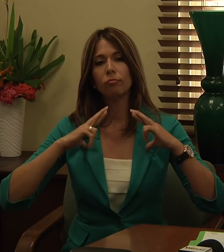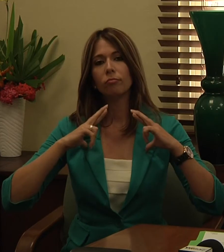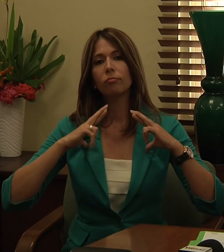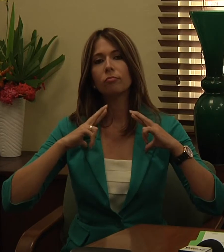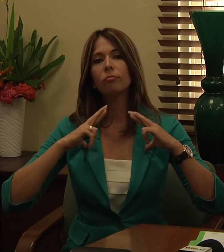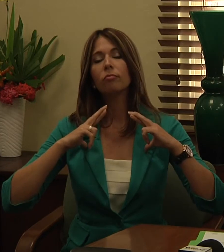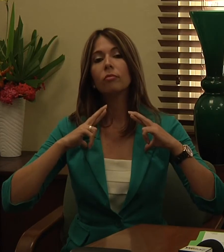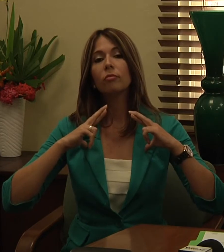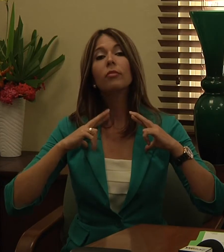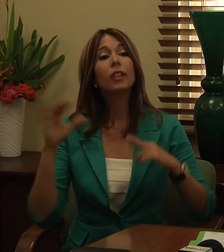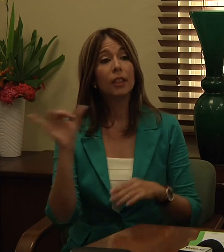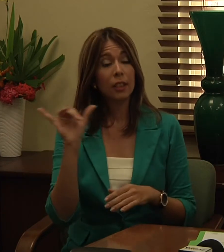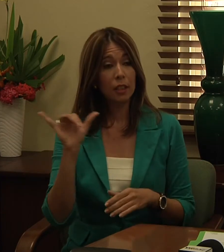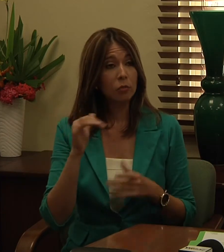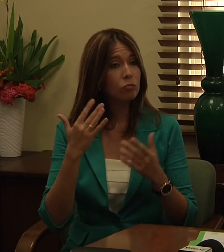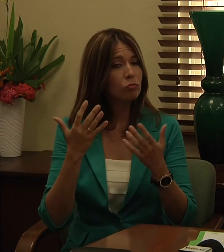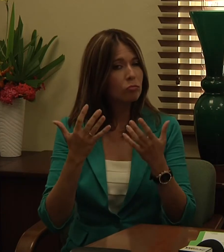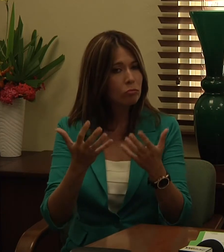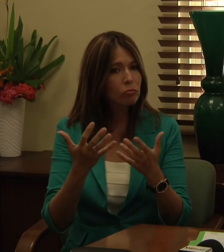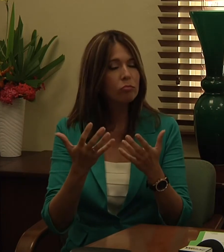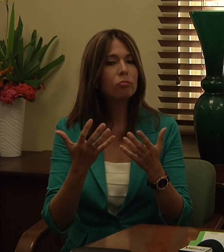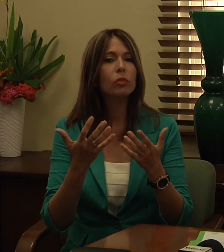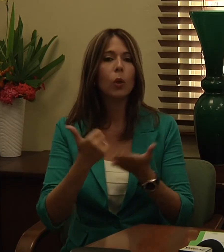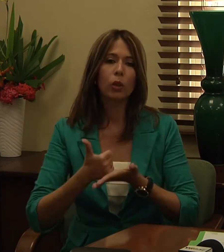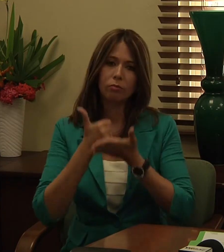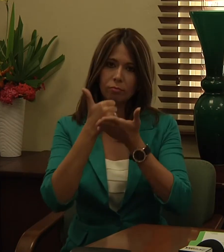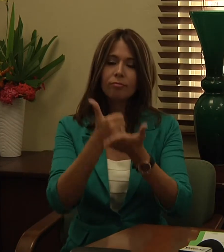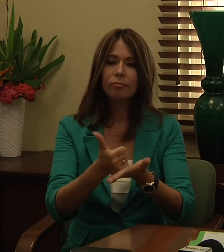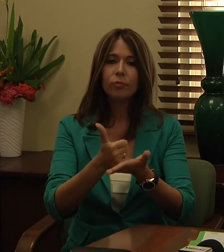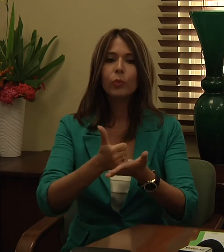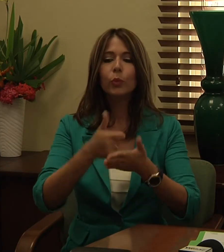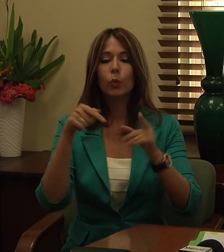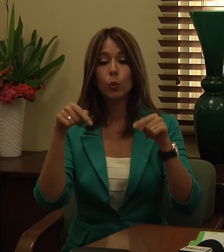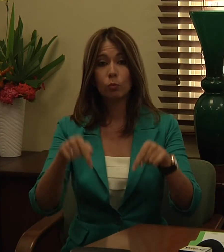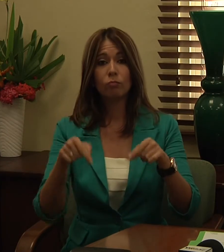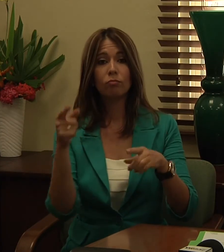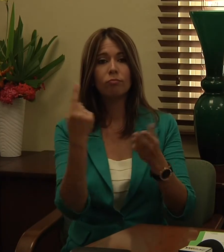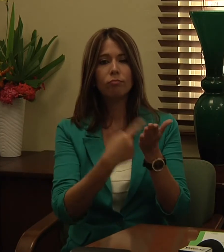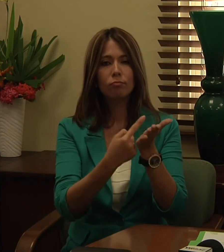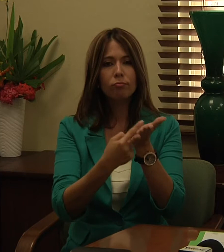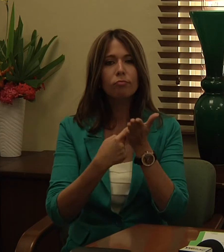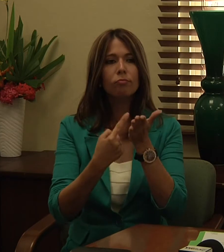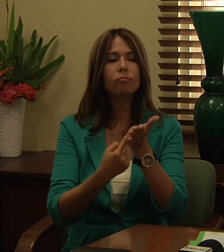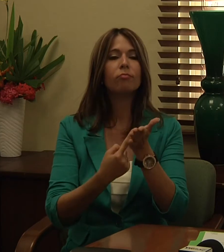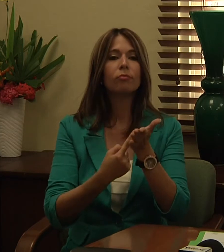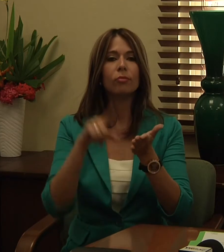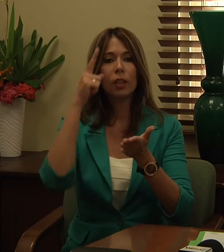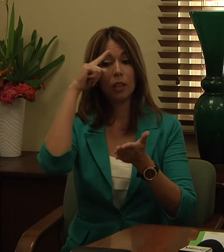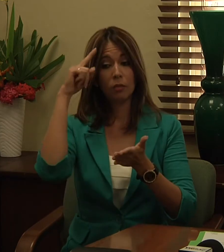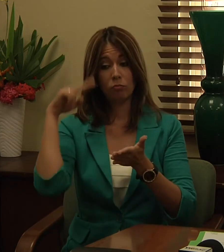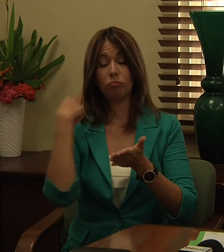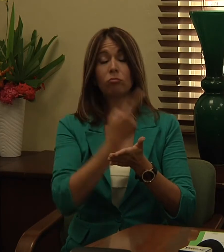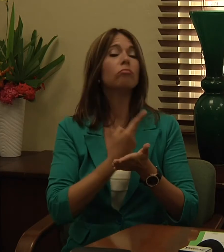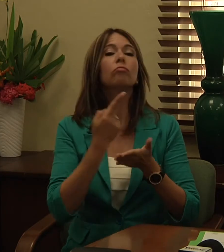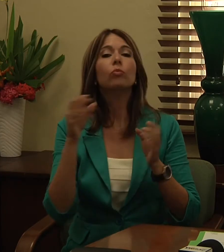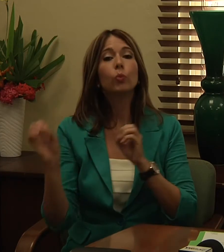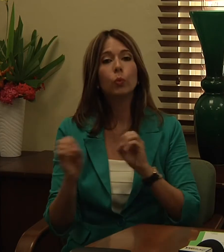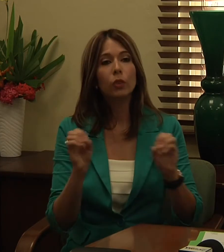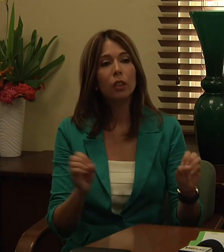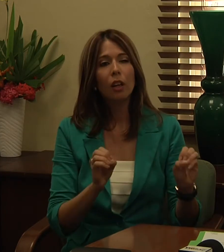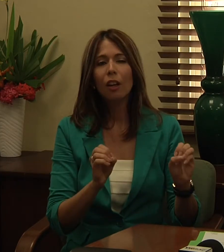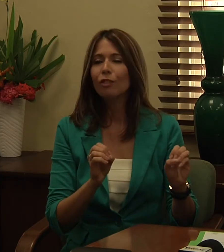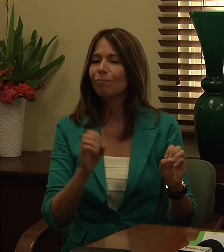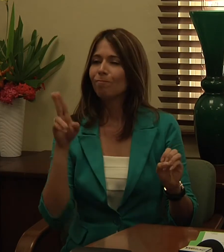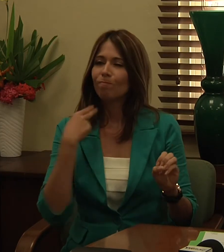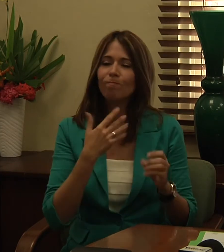accedido a ayudarnos con este foro que hemos organizado con mucho mucho deseo de